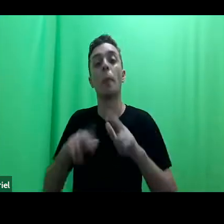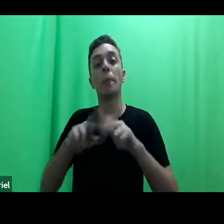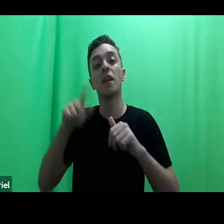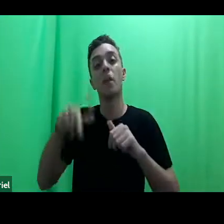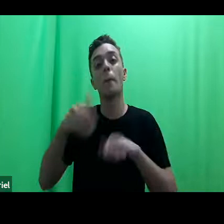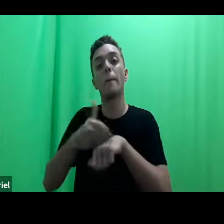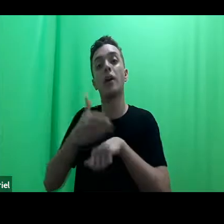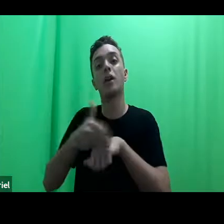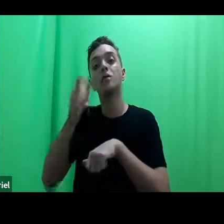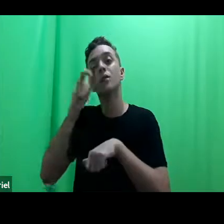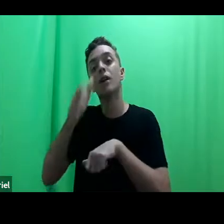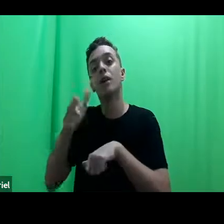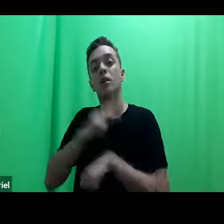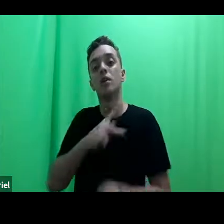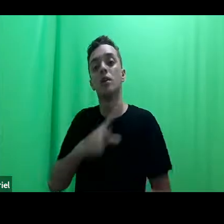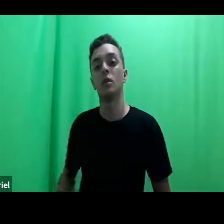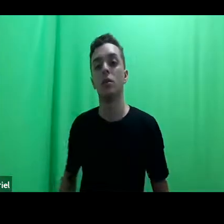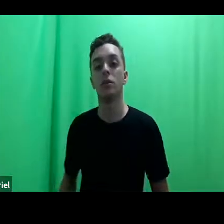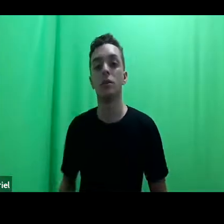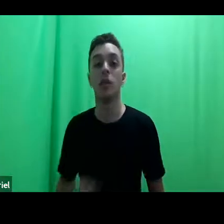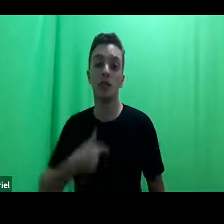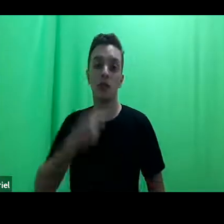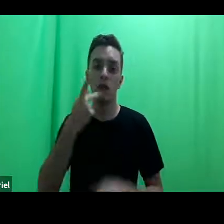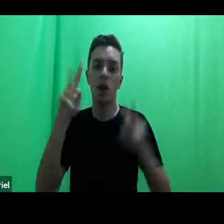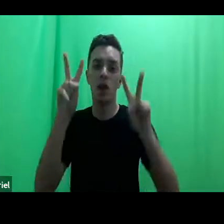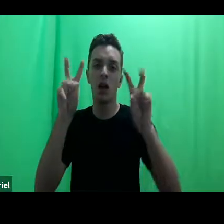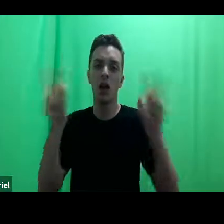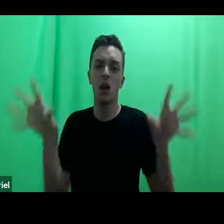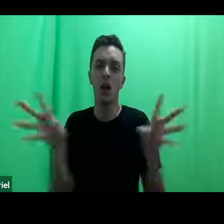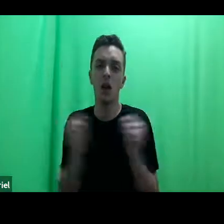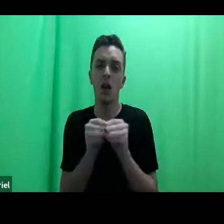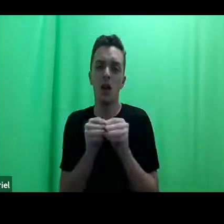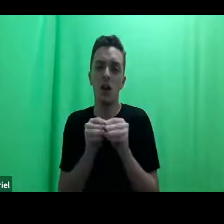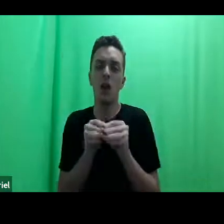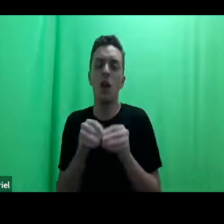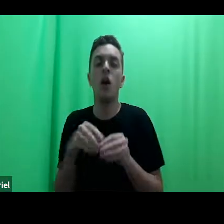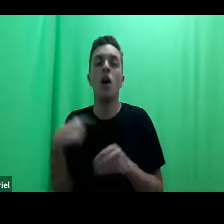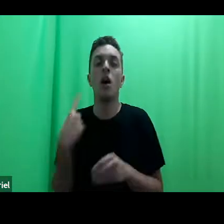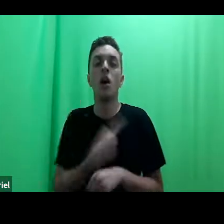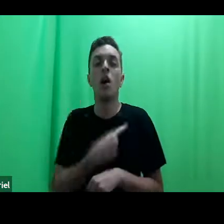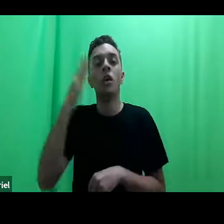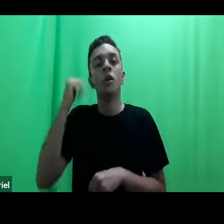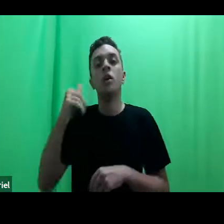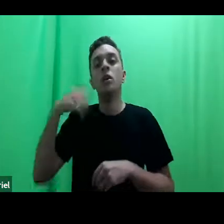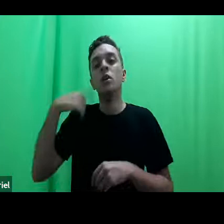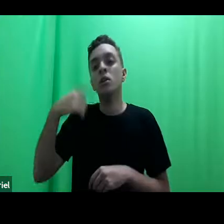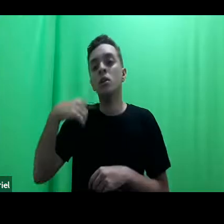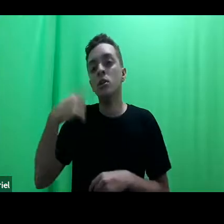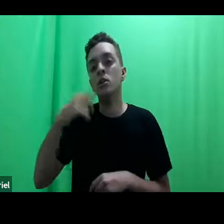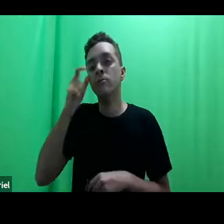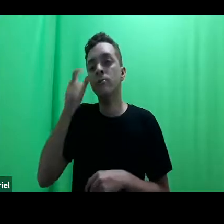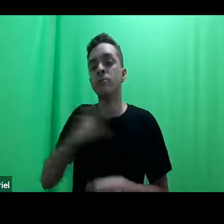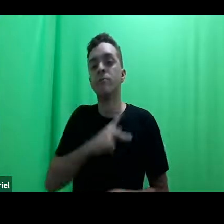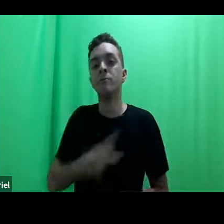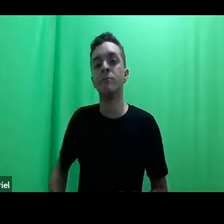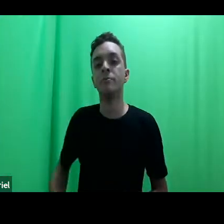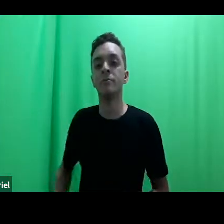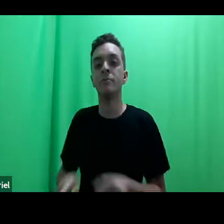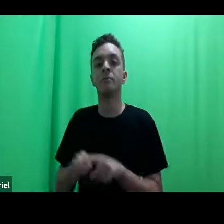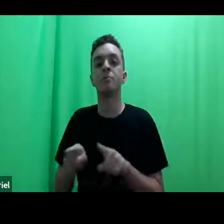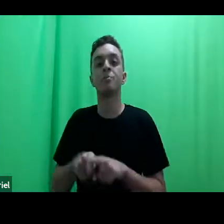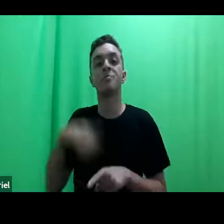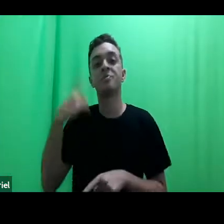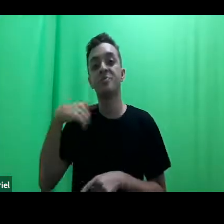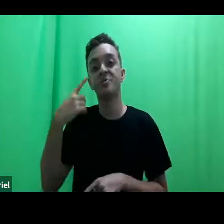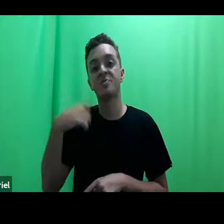brevemente sobre esse tema para fazer a distinção entre a advocacia de interesse público e a advocacia